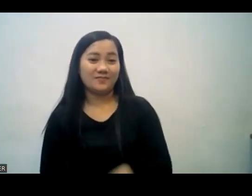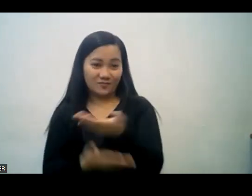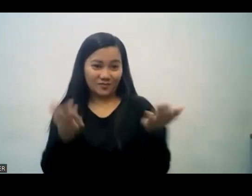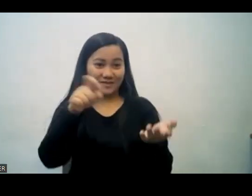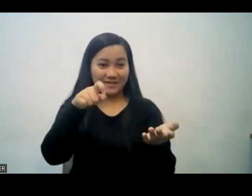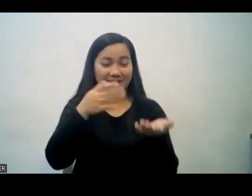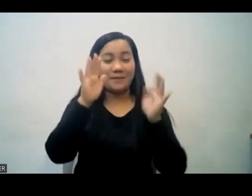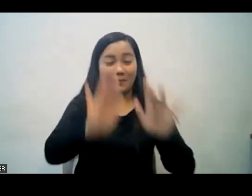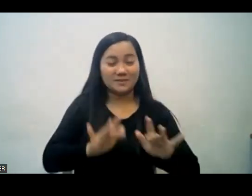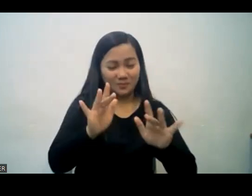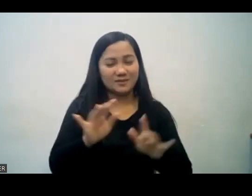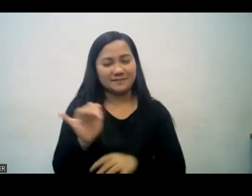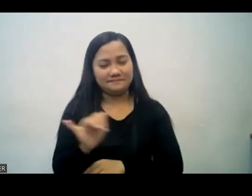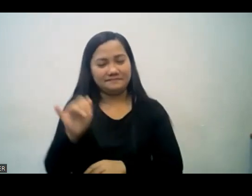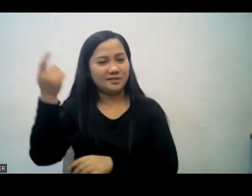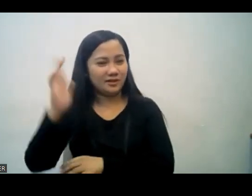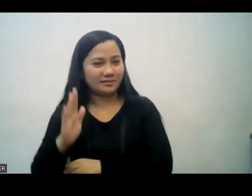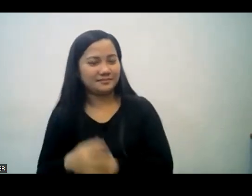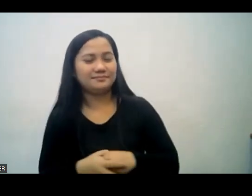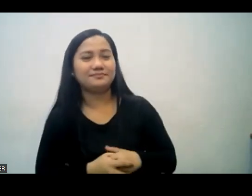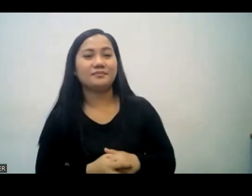Kaya kailangan po nating maging maawain o maabagin.